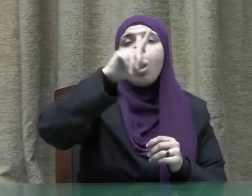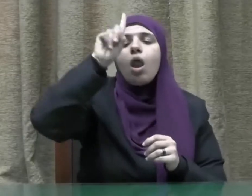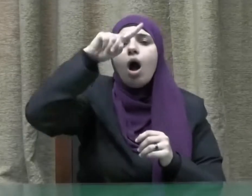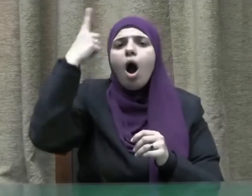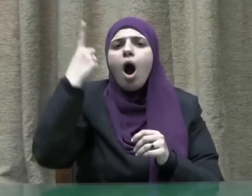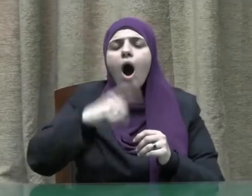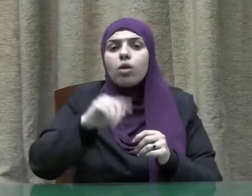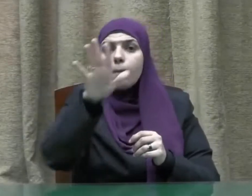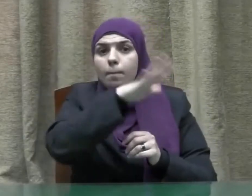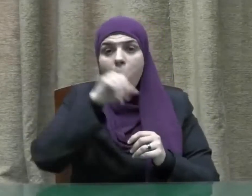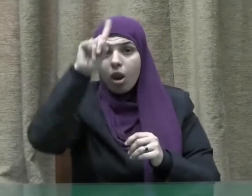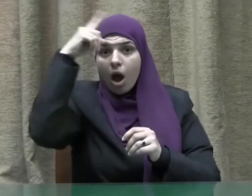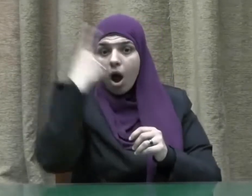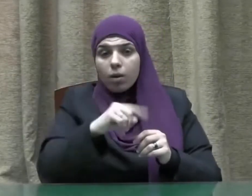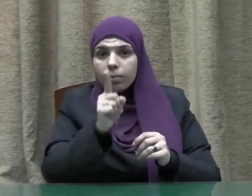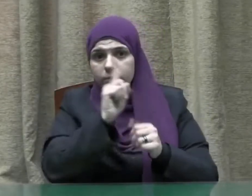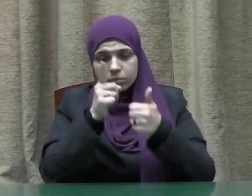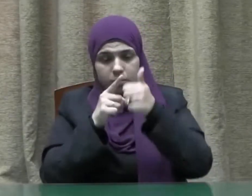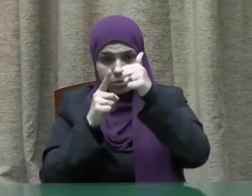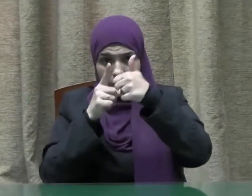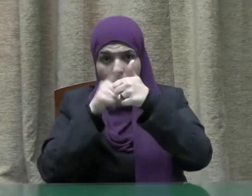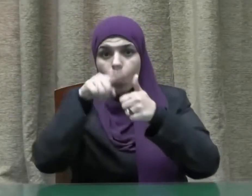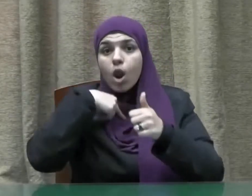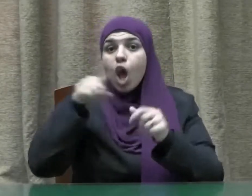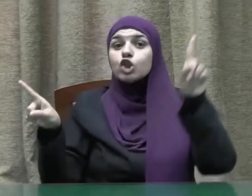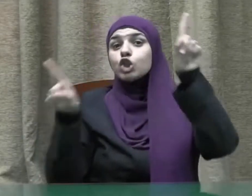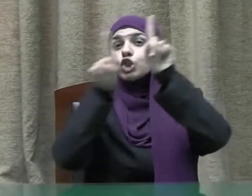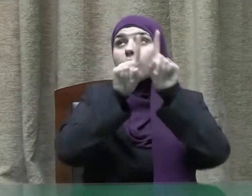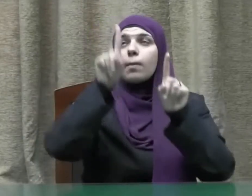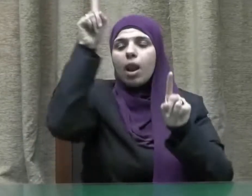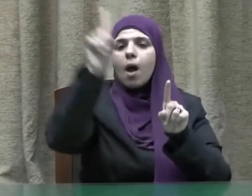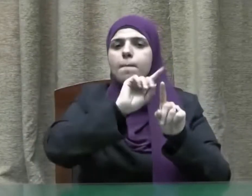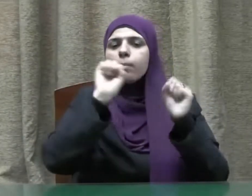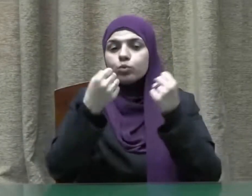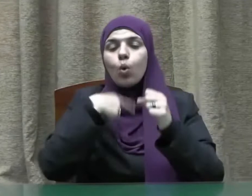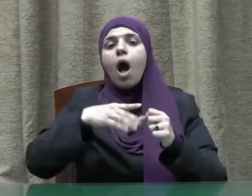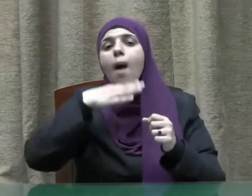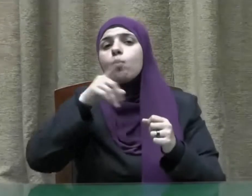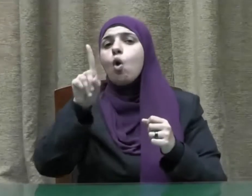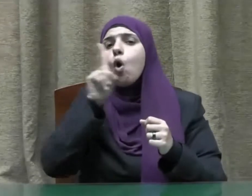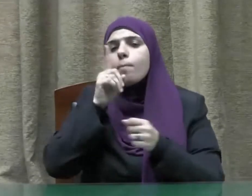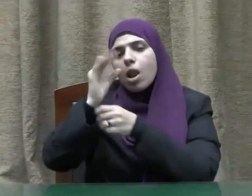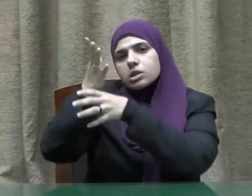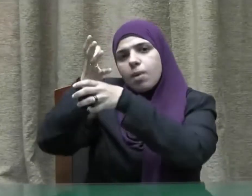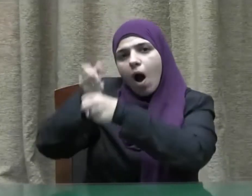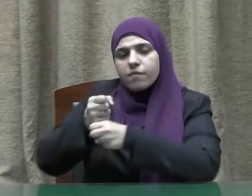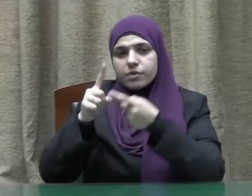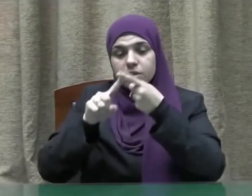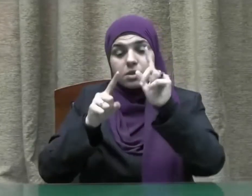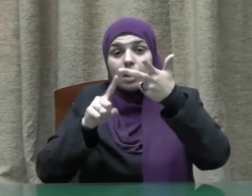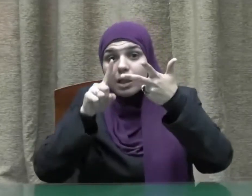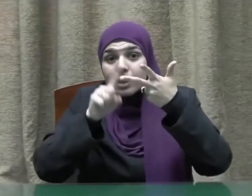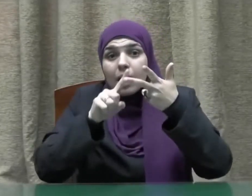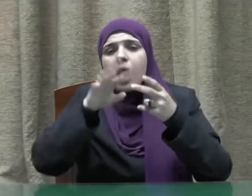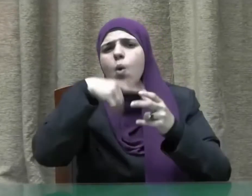ما حرم ربكم عليكم ألا تشركوا به شيئا وبالوالدين إحسانا ولا